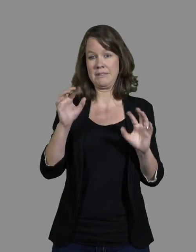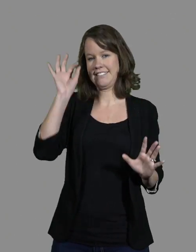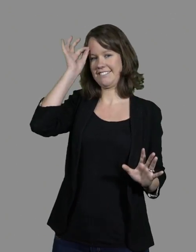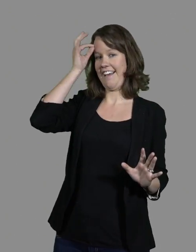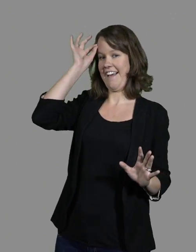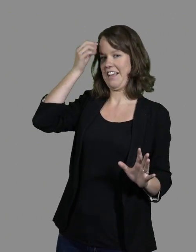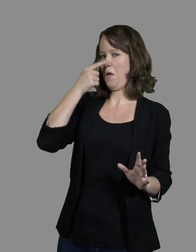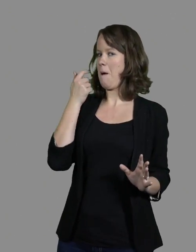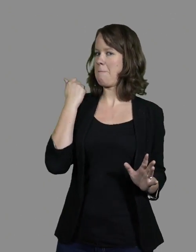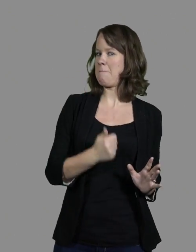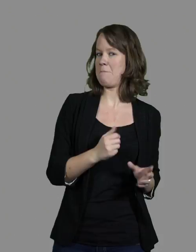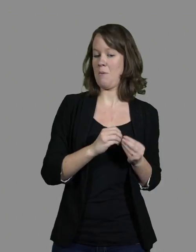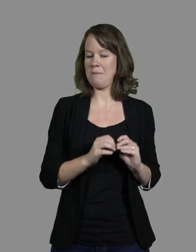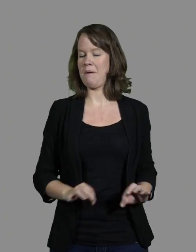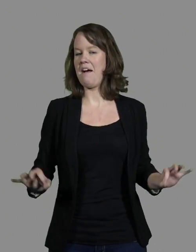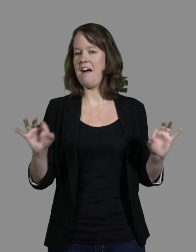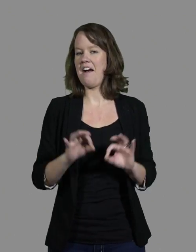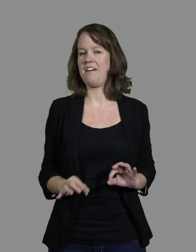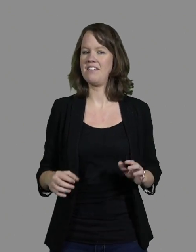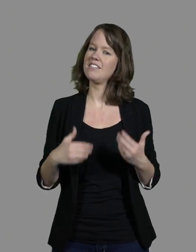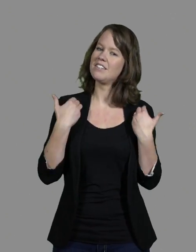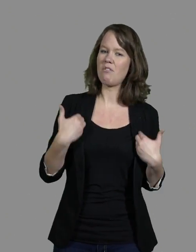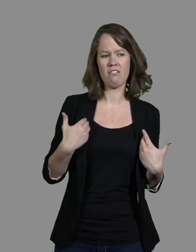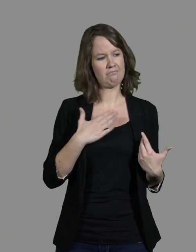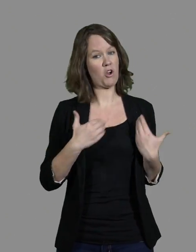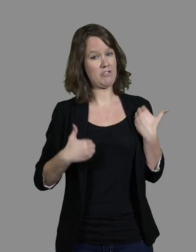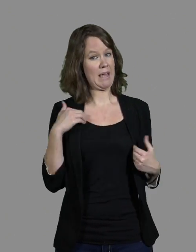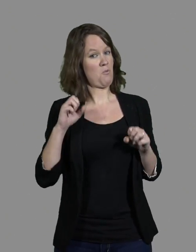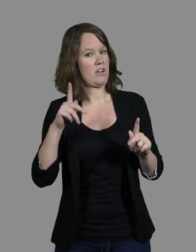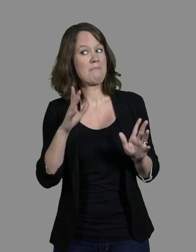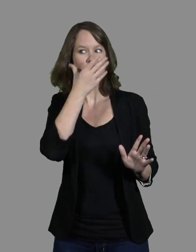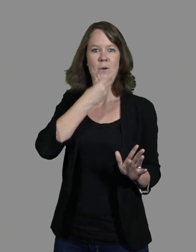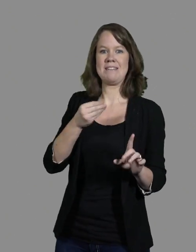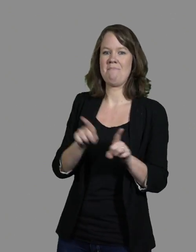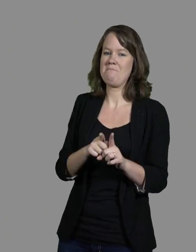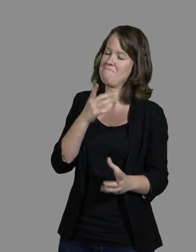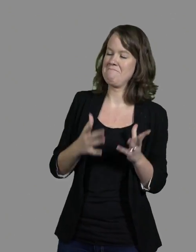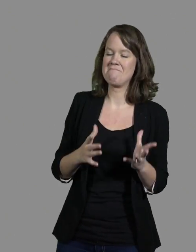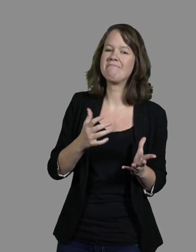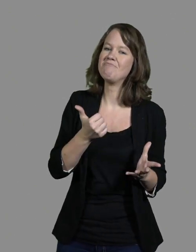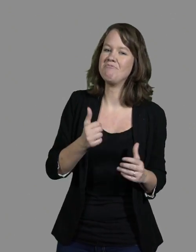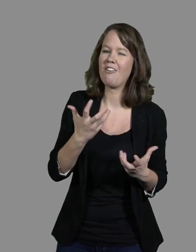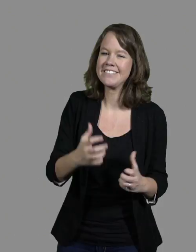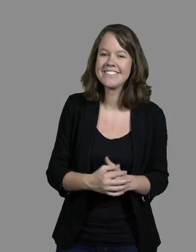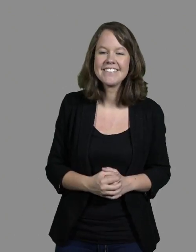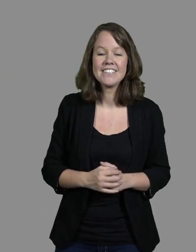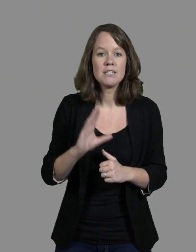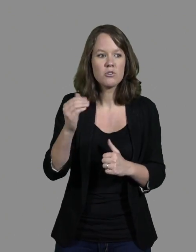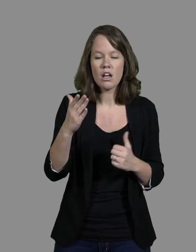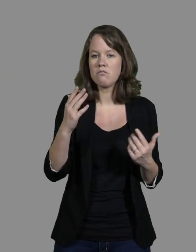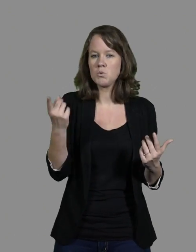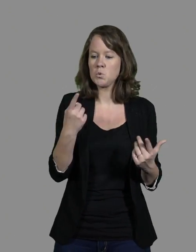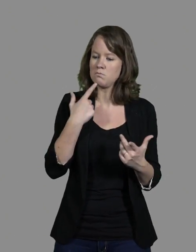Il n pas de problème. Comme je dis, je veux bien être handicapée, mais si on peut être joli au passage, ça peut être sympa. Et je me suis toujours habituée à mon environnement.